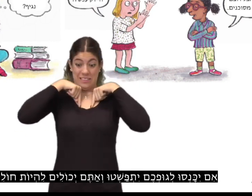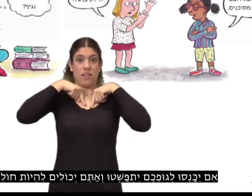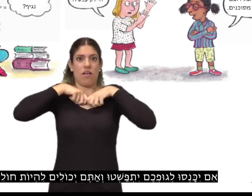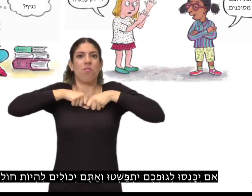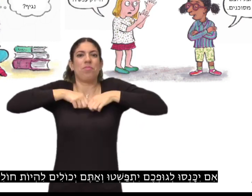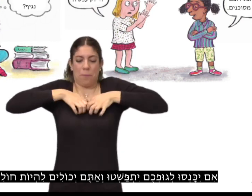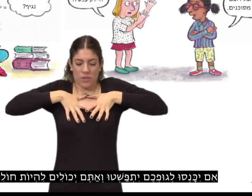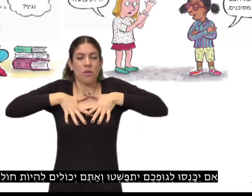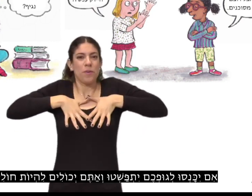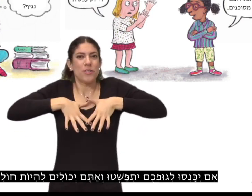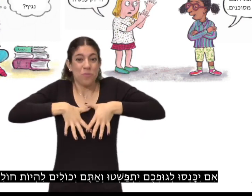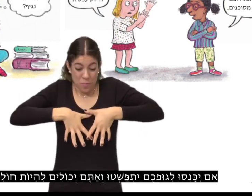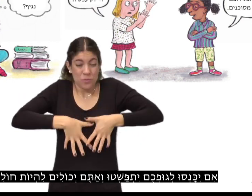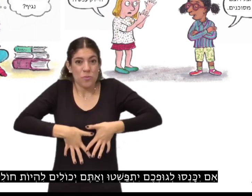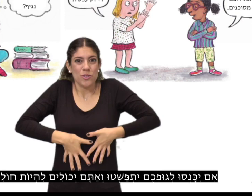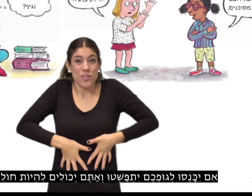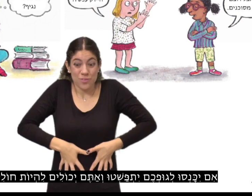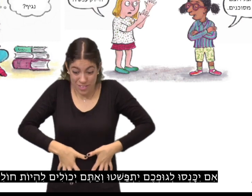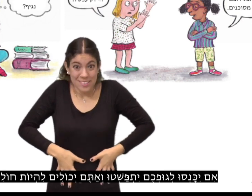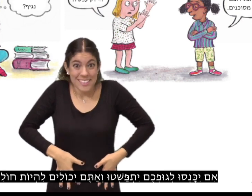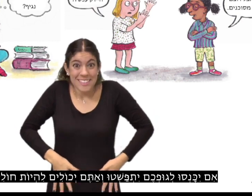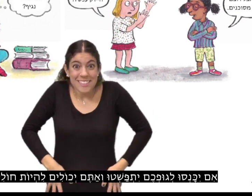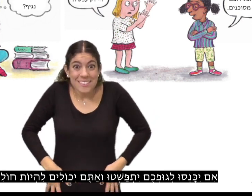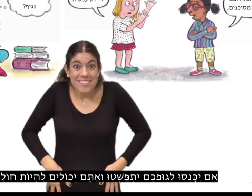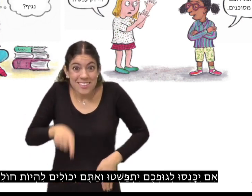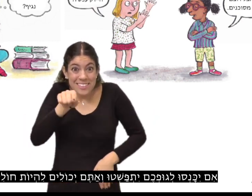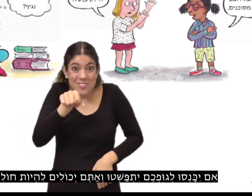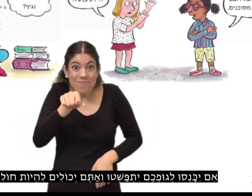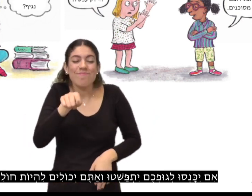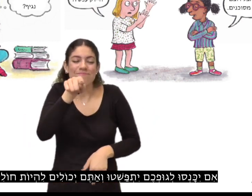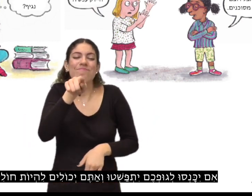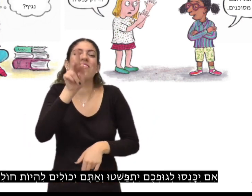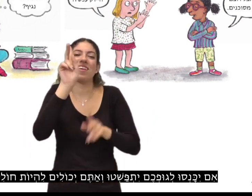לגופכם, יתפשטו ואתם עלולים להיות חולים.